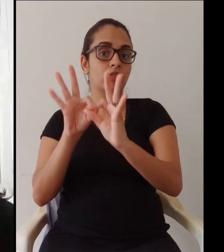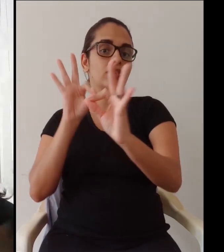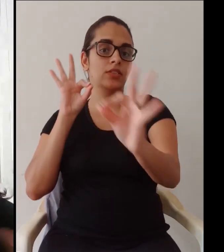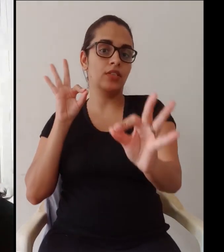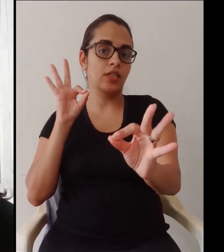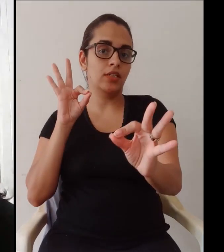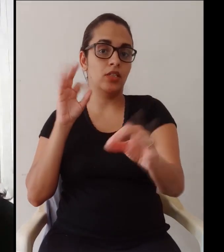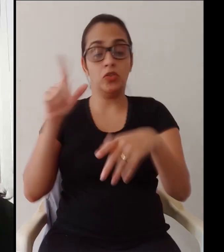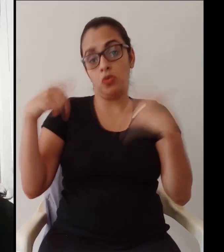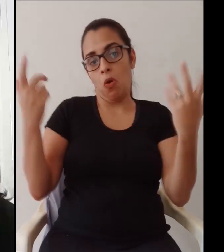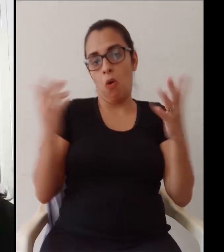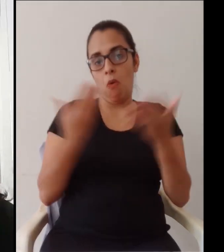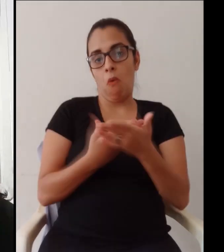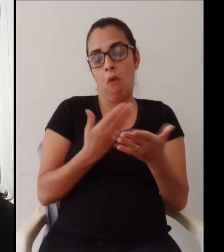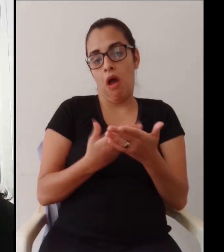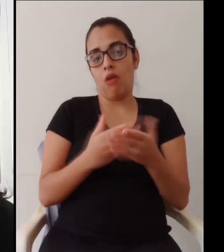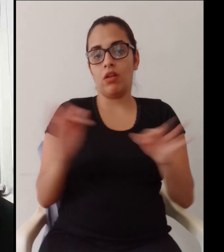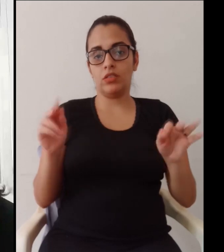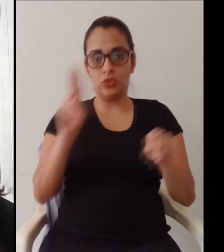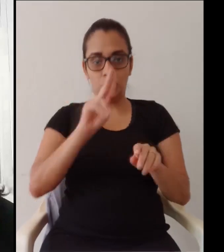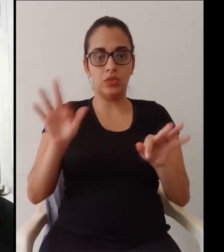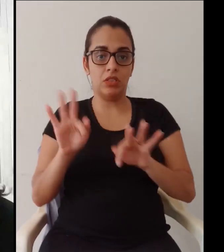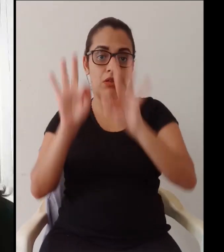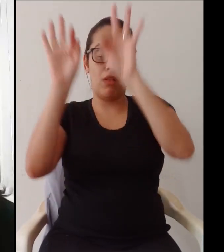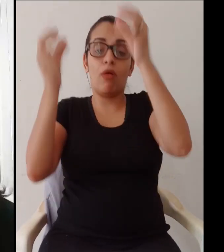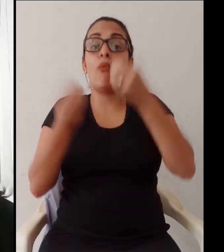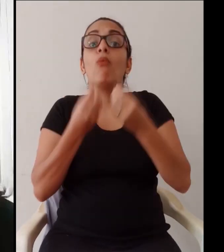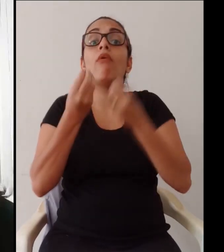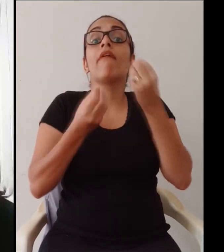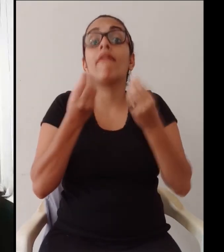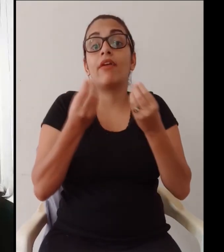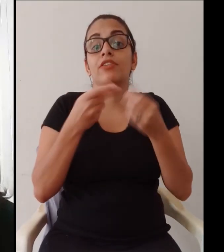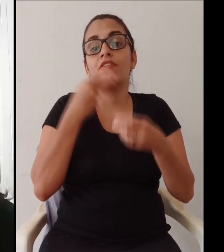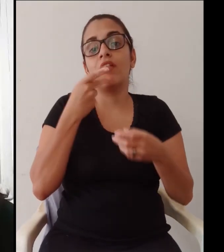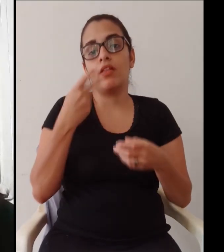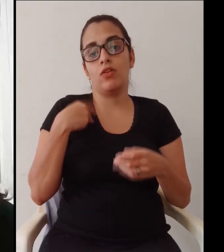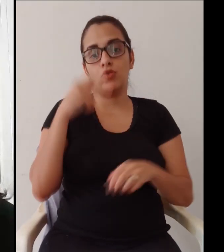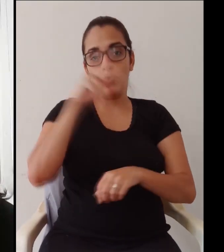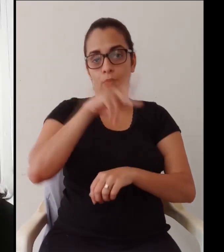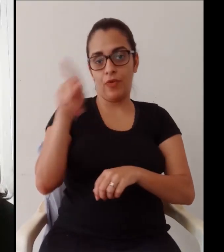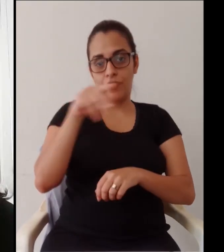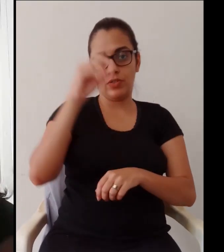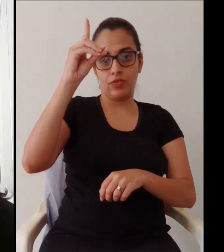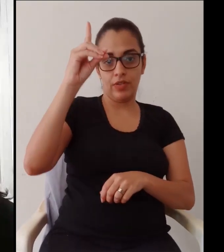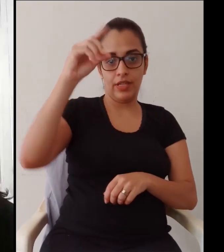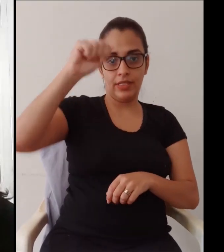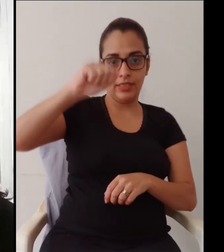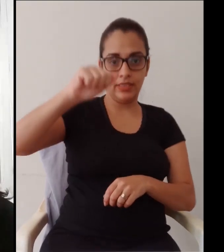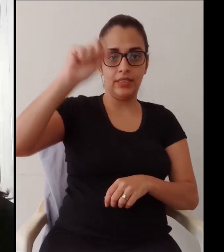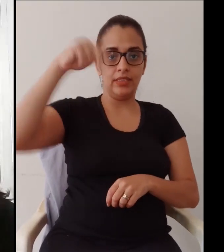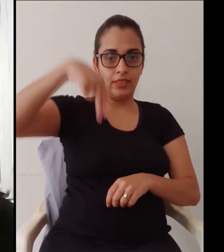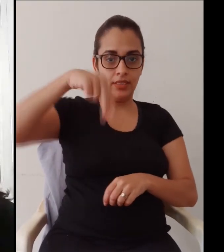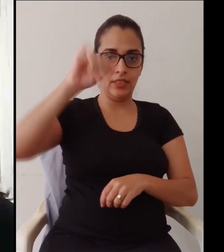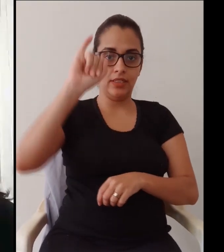nos noticiários. Então a gente está aqui para falar um pouquinho para vocês sobre essa questão da educação à distância,